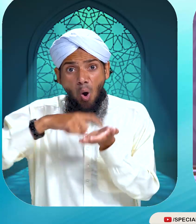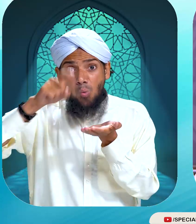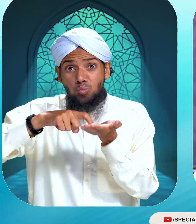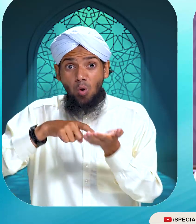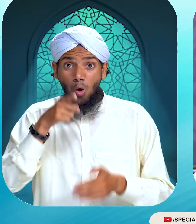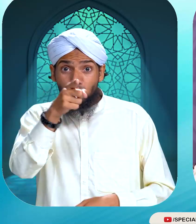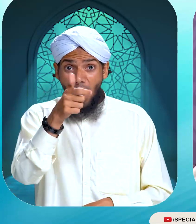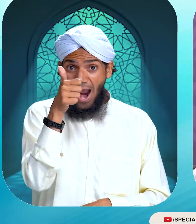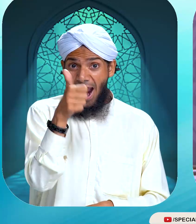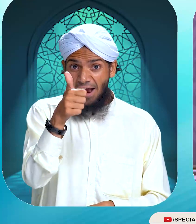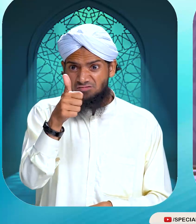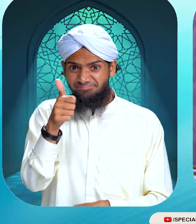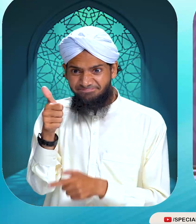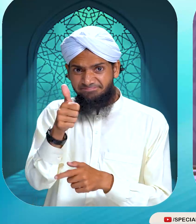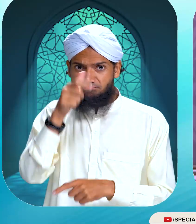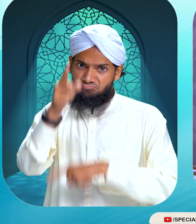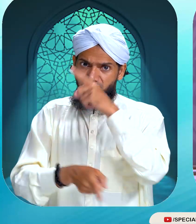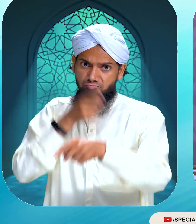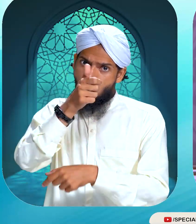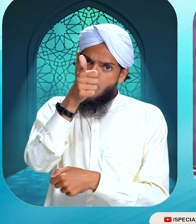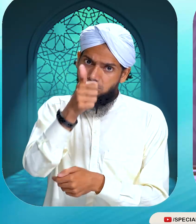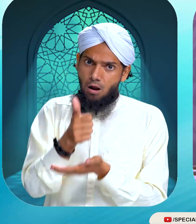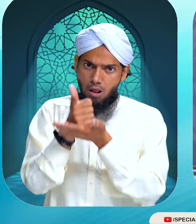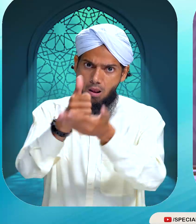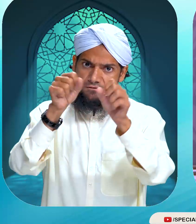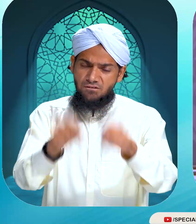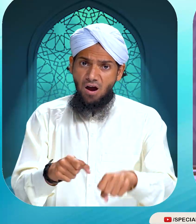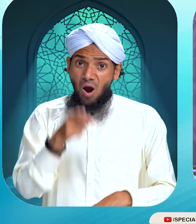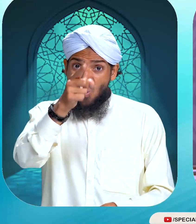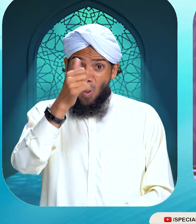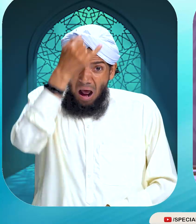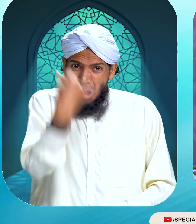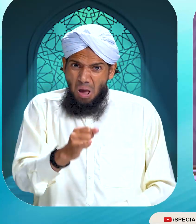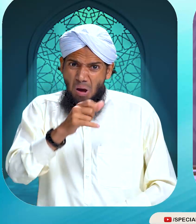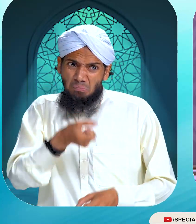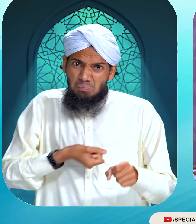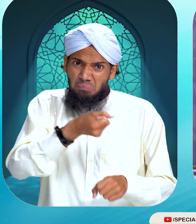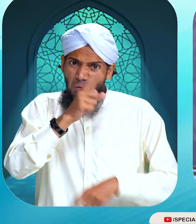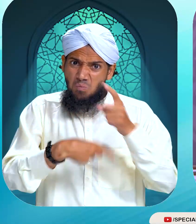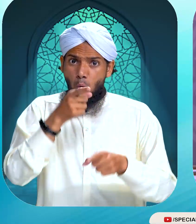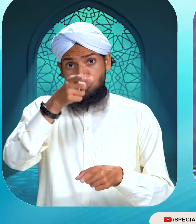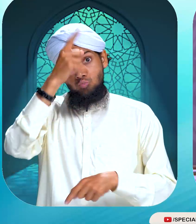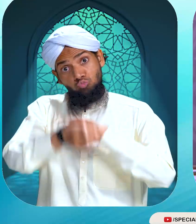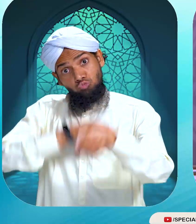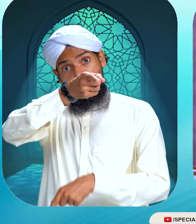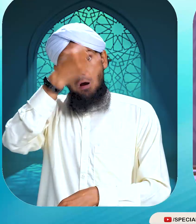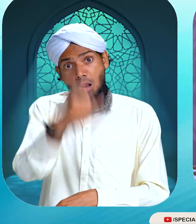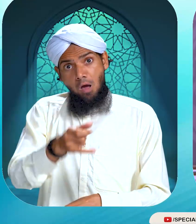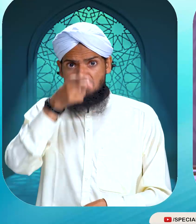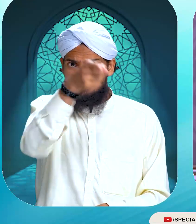ایک اصول یاد رکھئے گا ناظرین آپ اچھا کر رہے ہیں آپ کو اچھا انجام ملے گا آپ برا کر